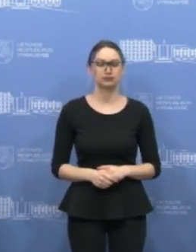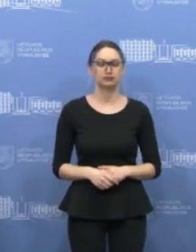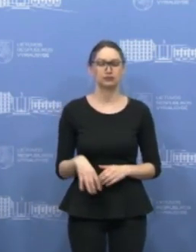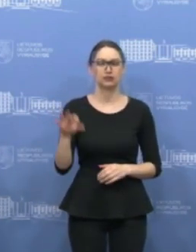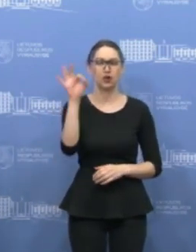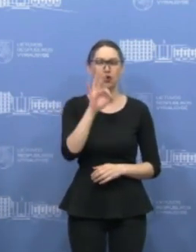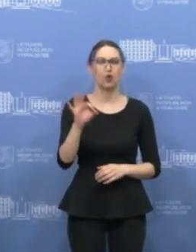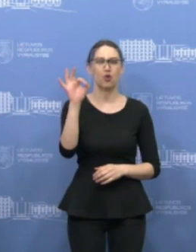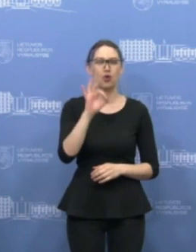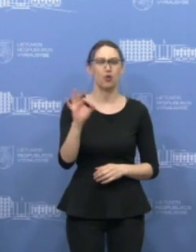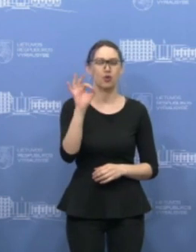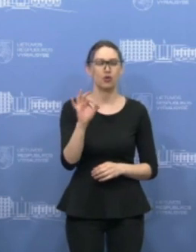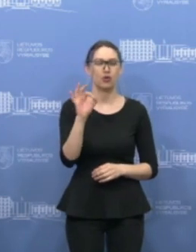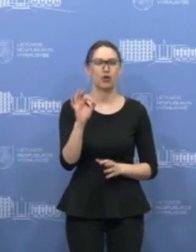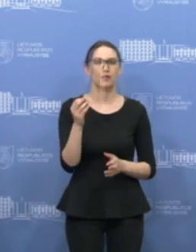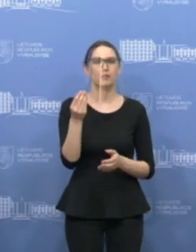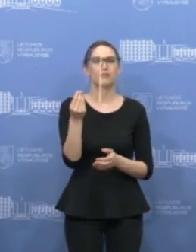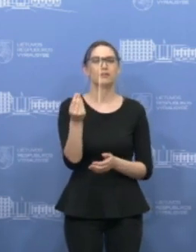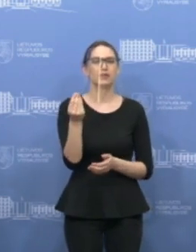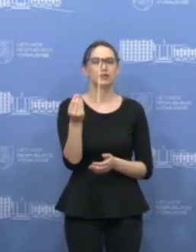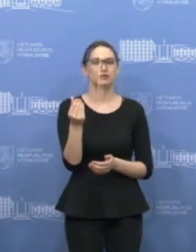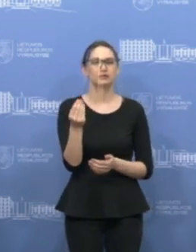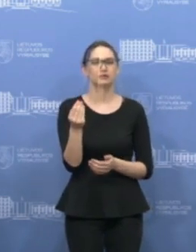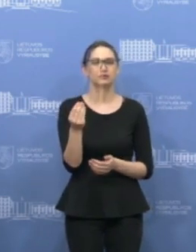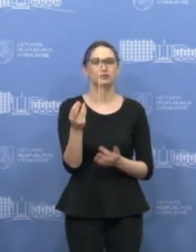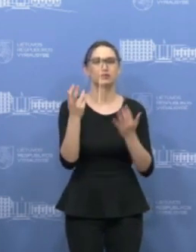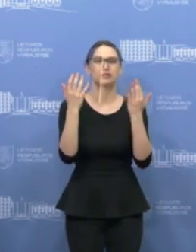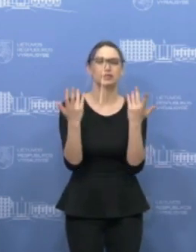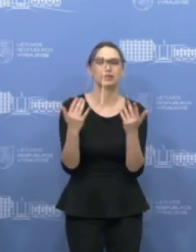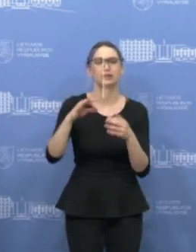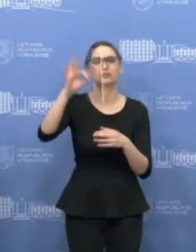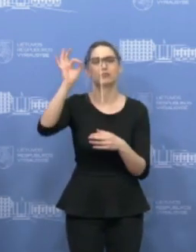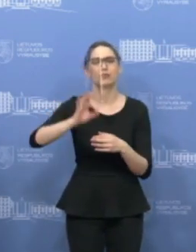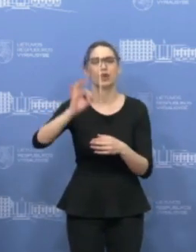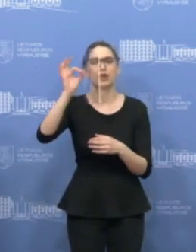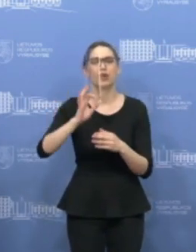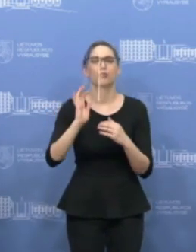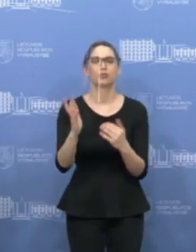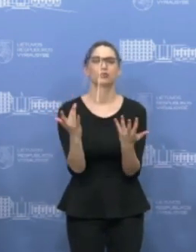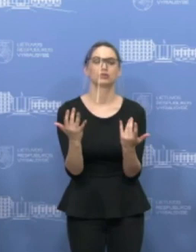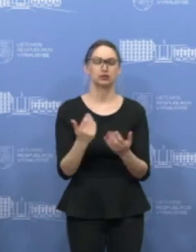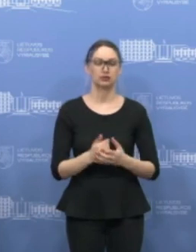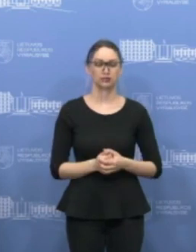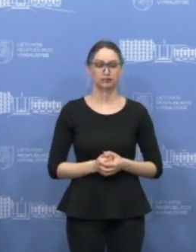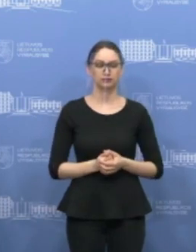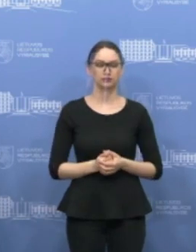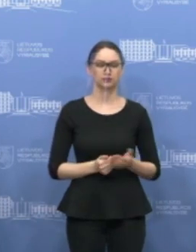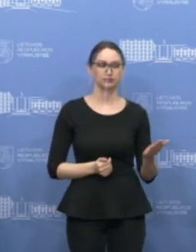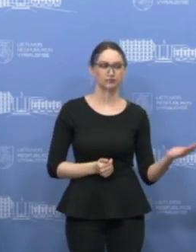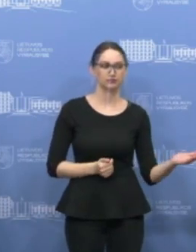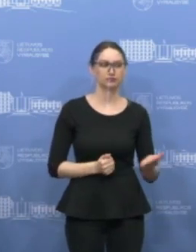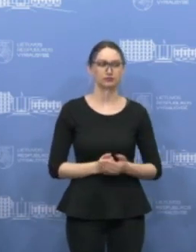išmokėjimus, bent jau tą laiką kelių mėnesių, tai kokio didžio turėtų būti palūkanos? Palūkanos bus